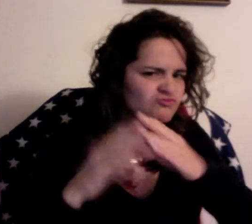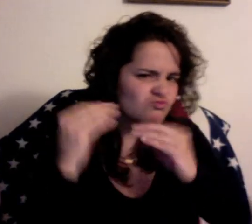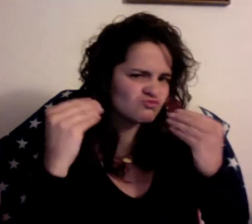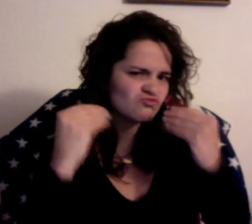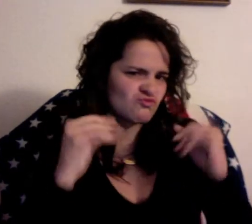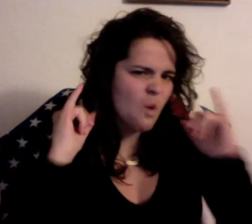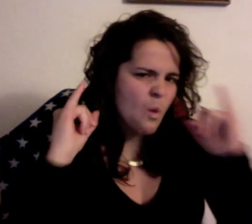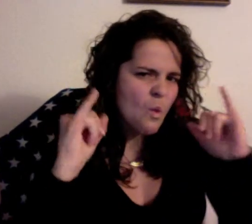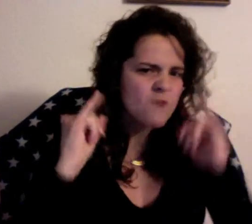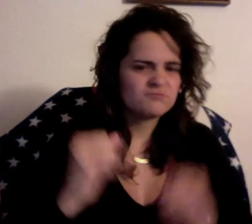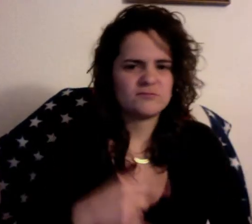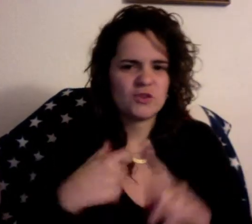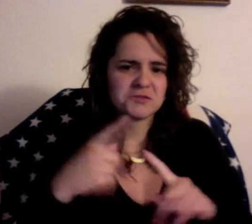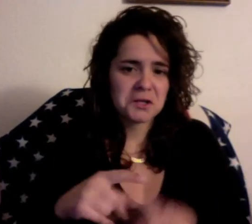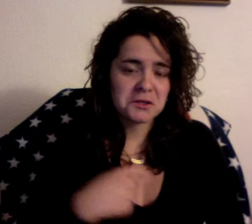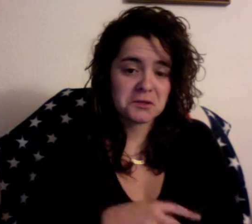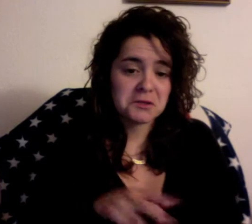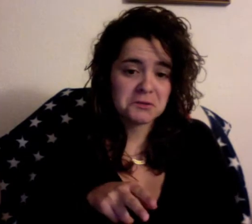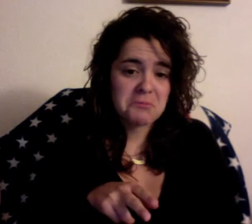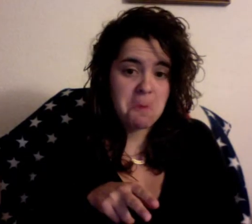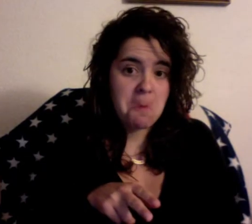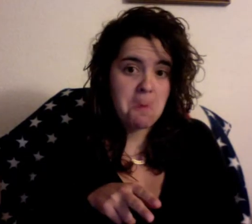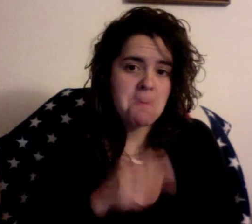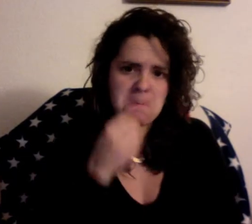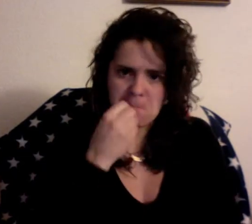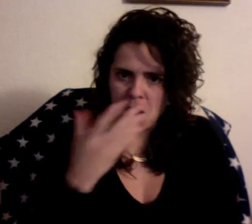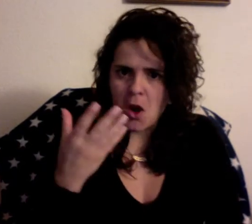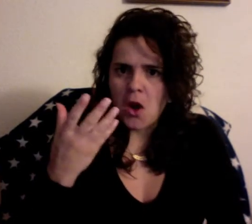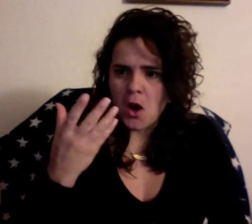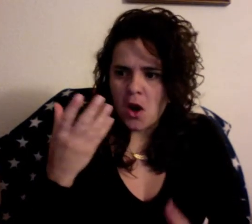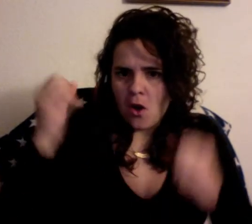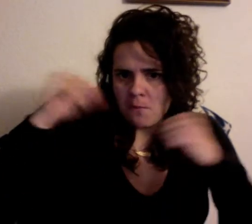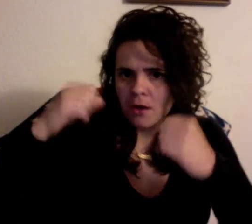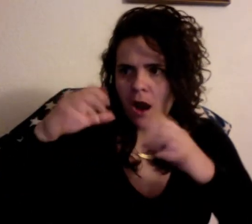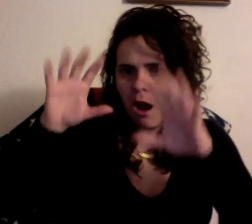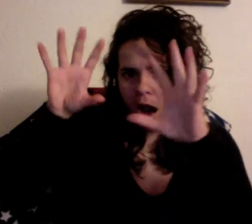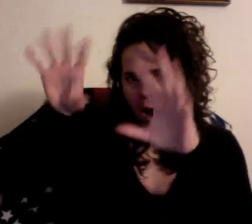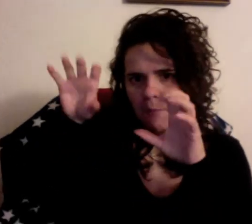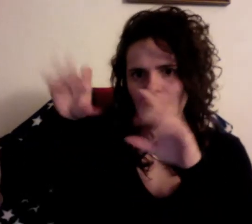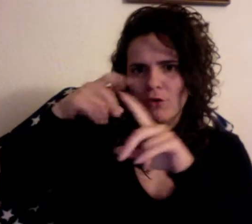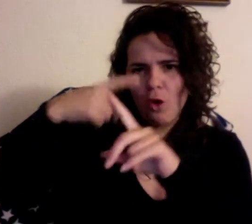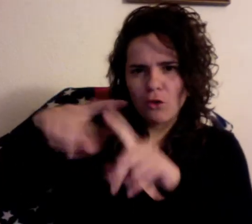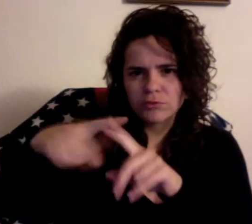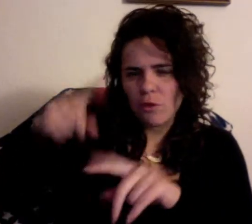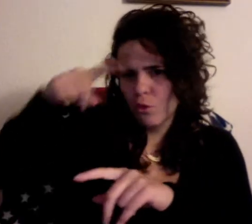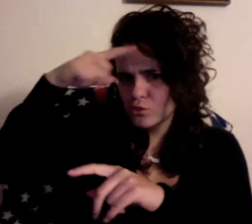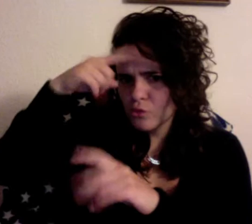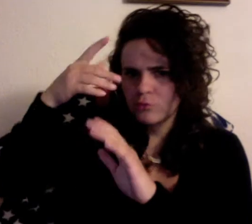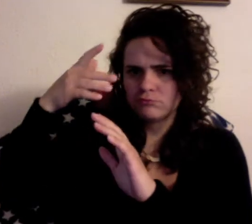Por nuestra cita doble juntas. Parezco más la hermana mayor de Charlotte. Ah, pateo. No debería ser al rey, porque